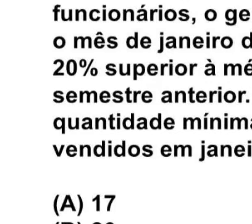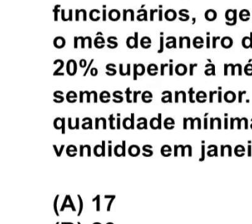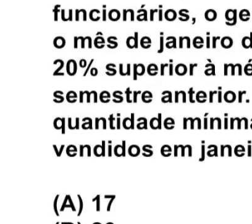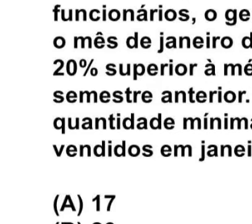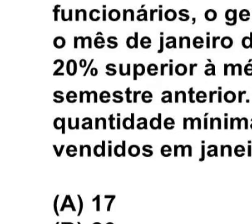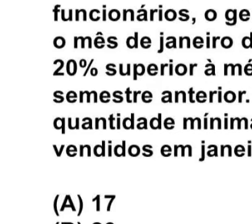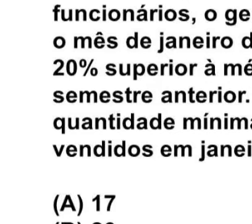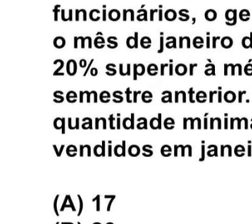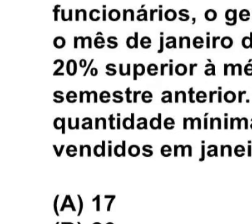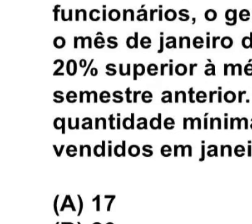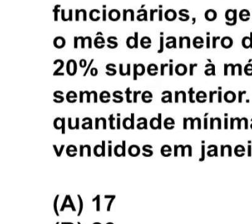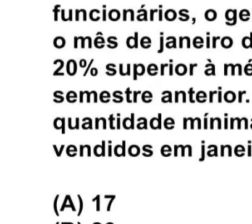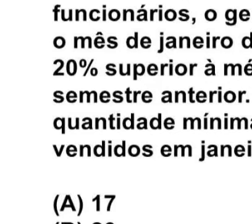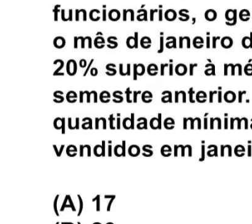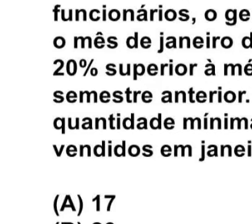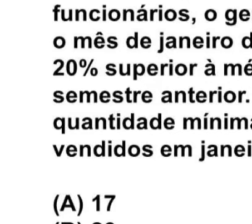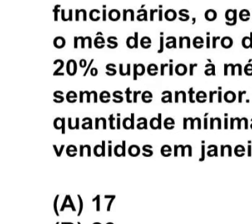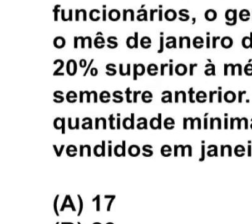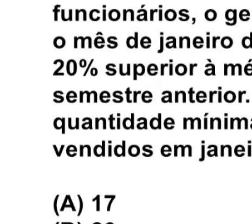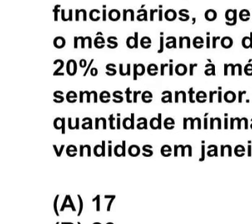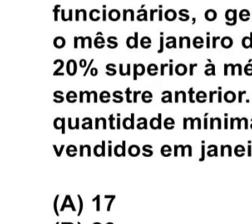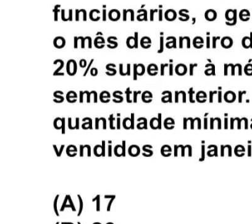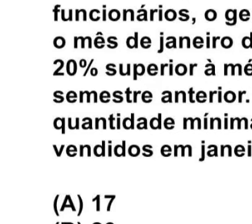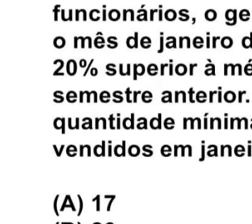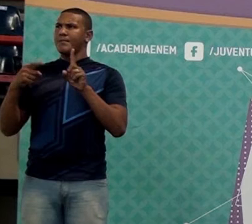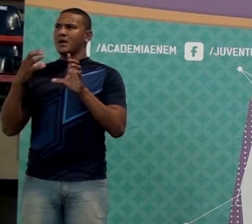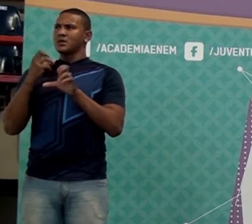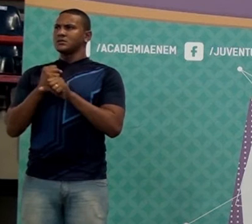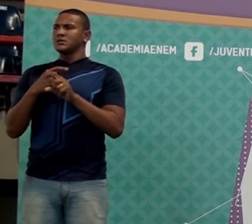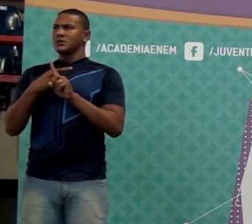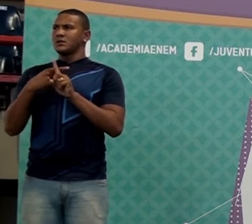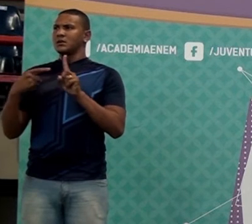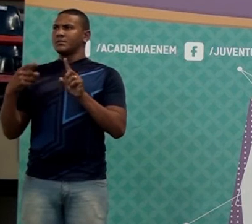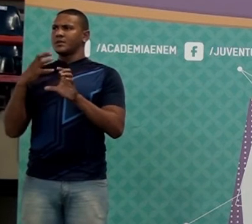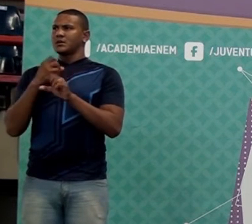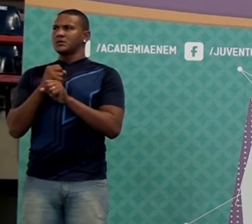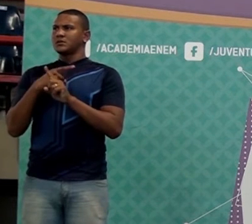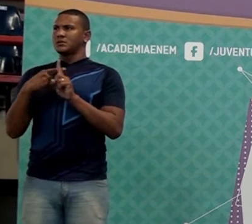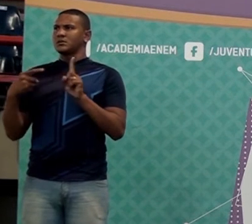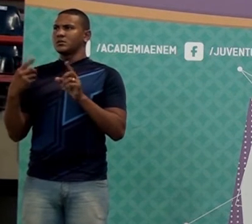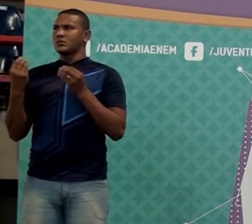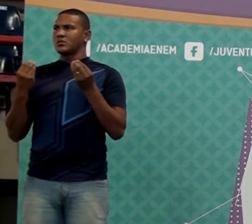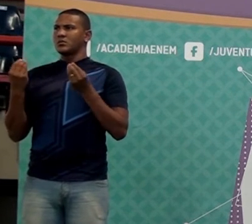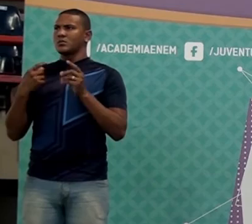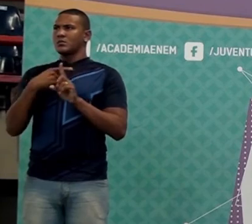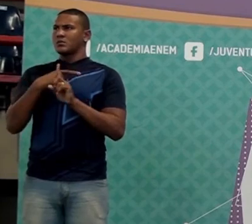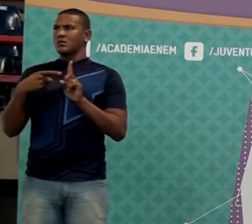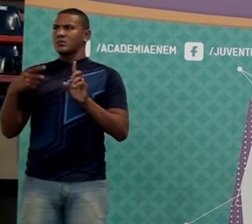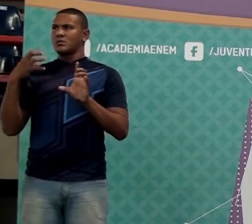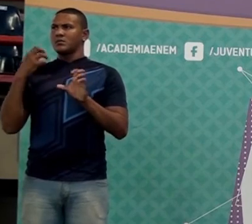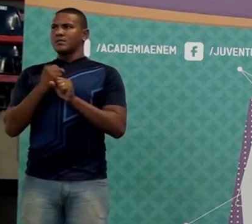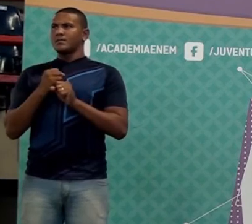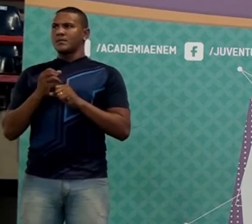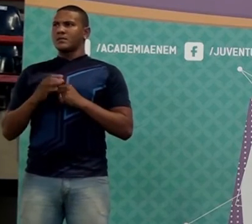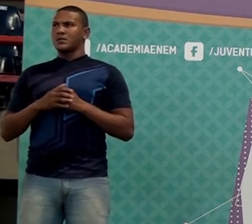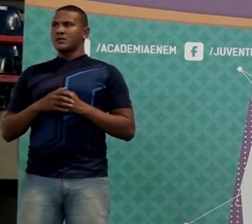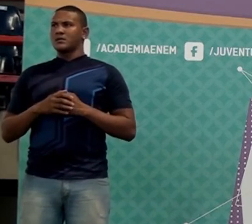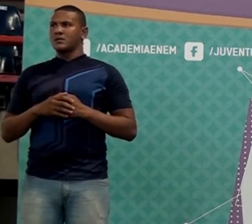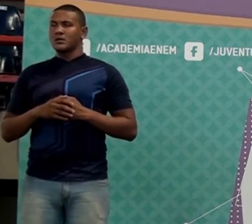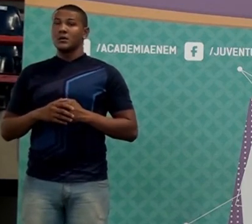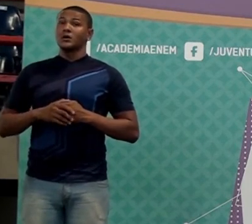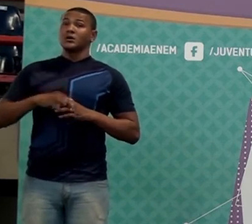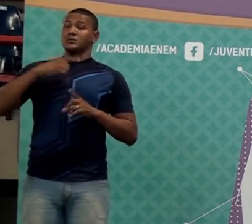Como é que calcula a média? Como é? Média, como é que calcula? Soma e divide pela quantidade. Não assim?